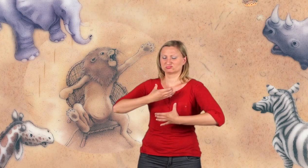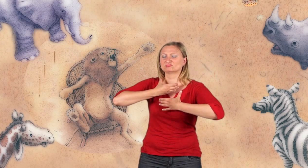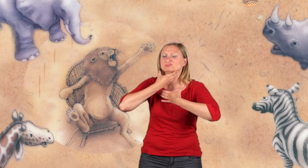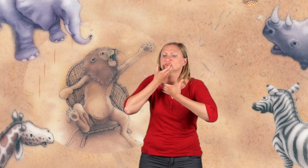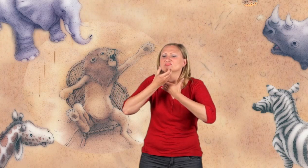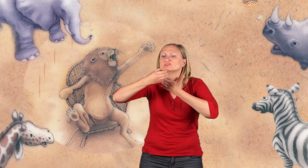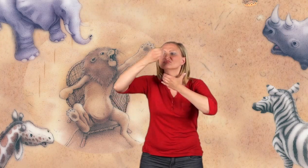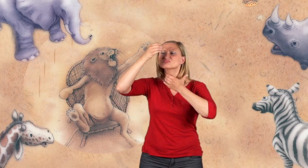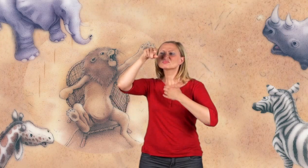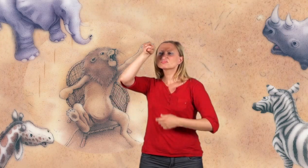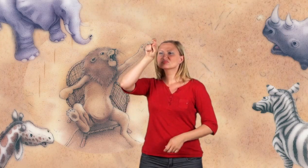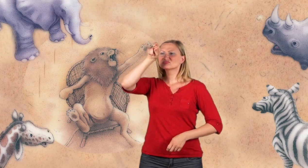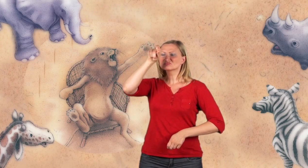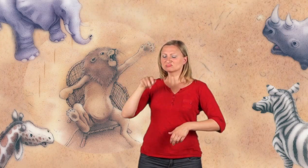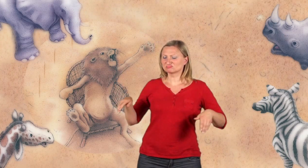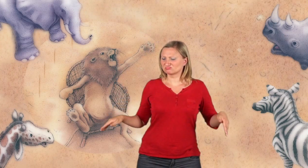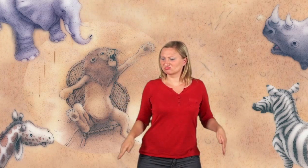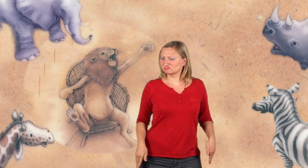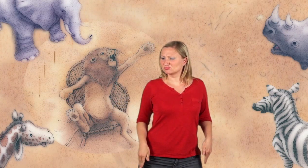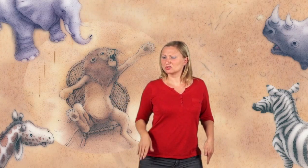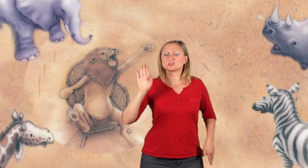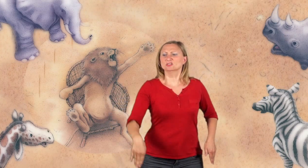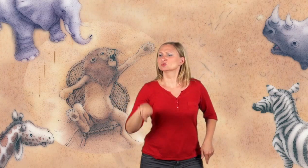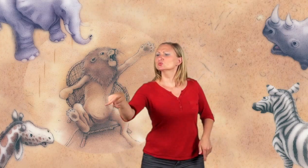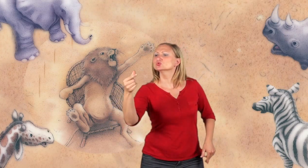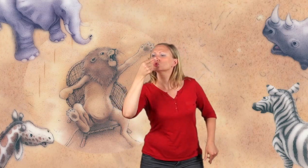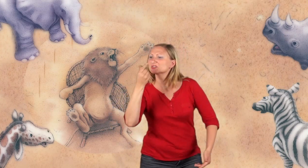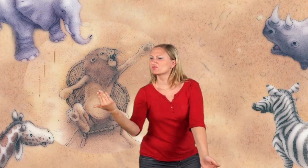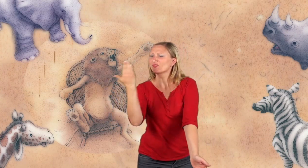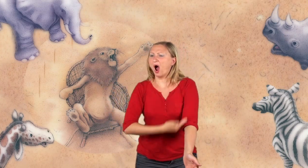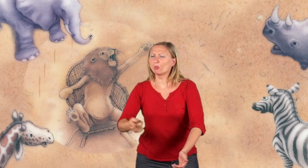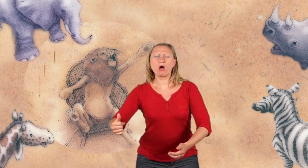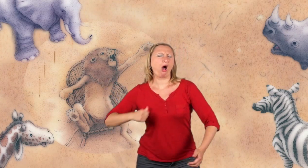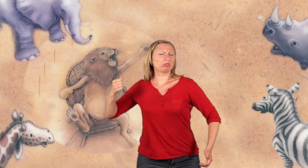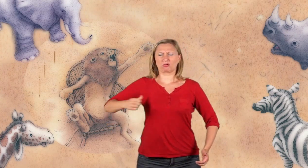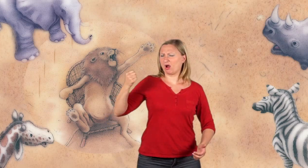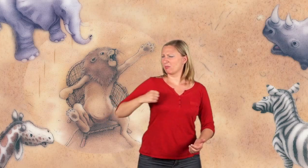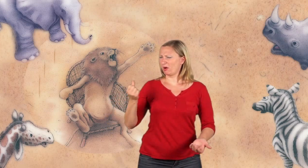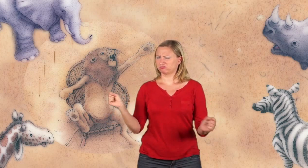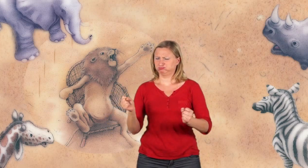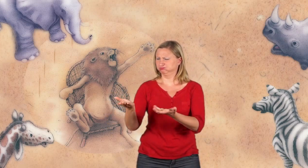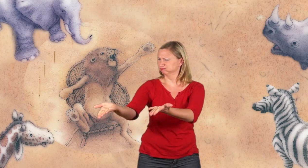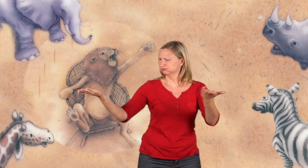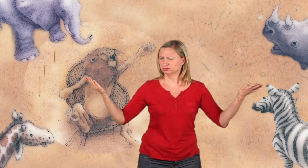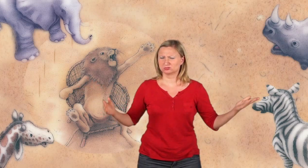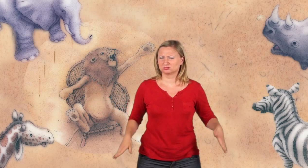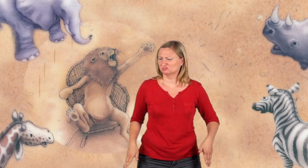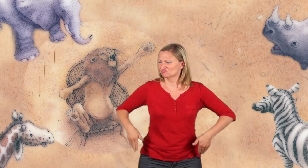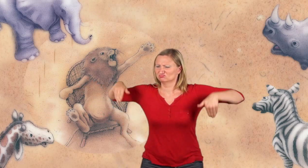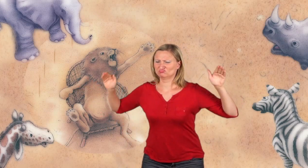Du warst immer ein stinkfauler, aufgeblasener Angeber, krächzte ein